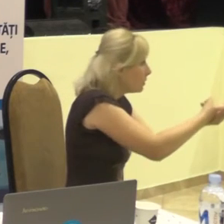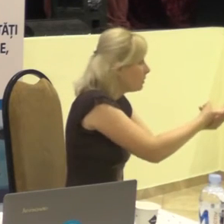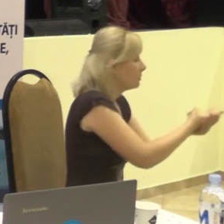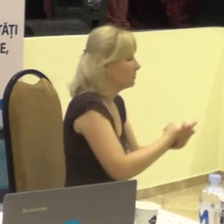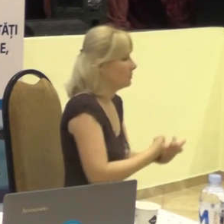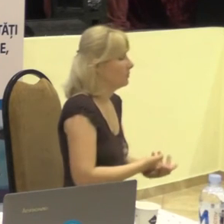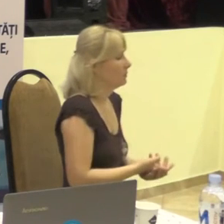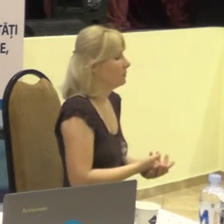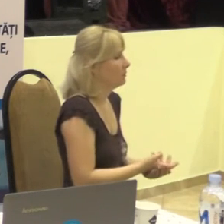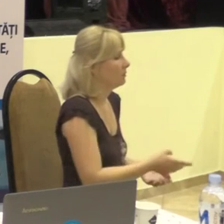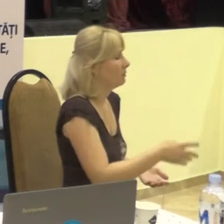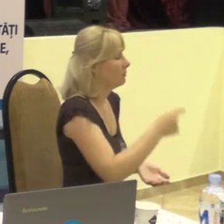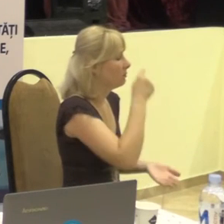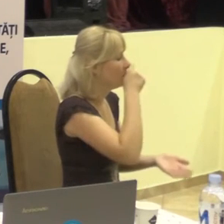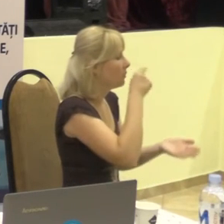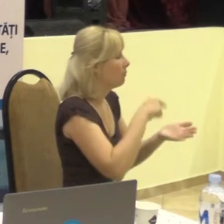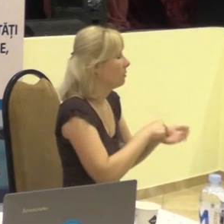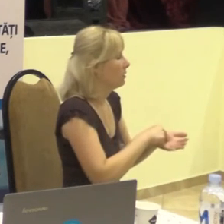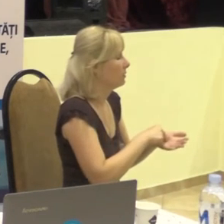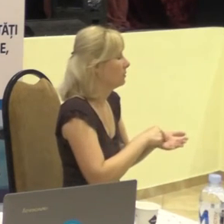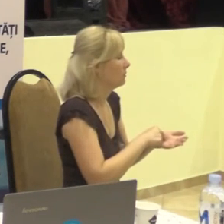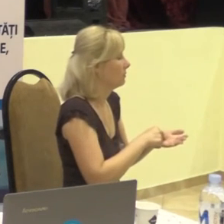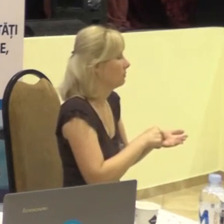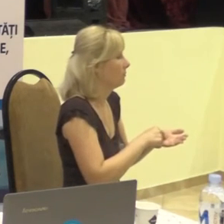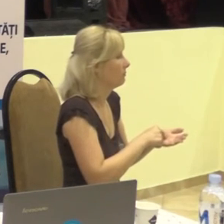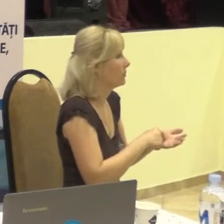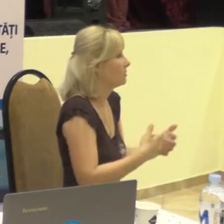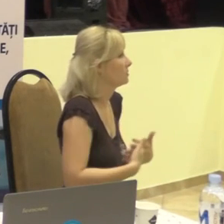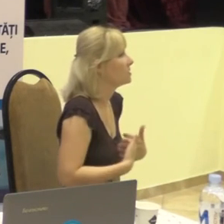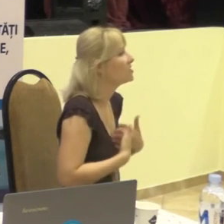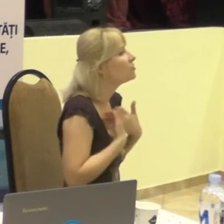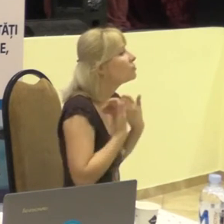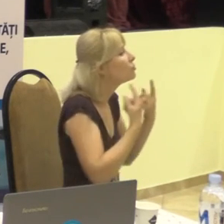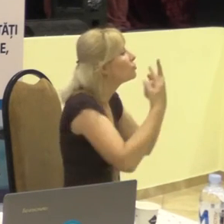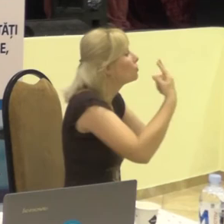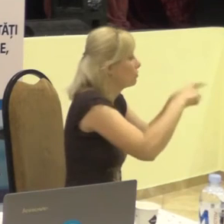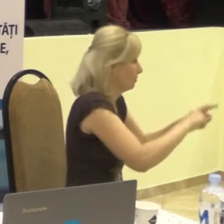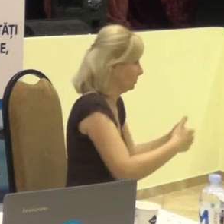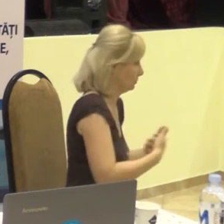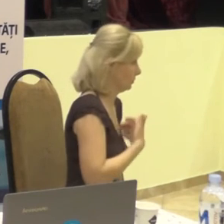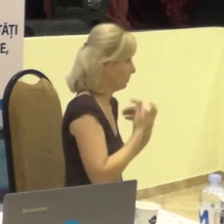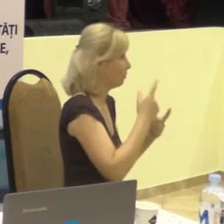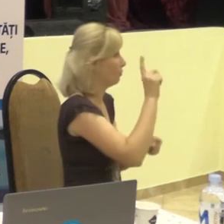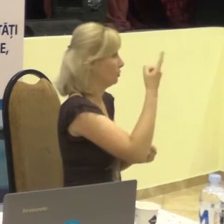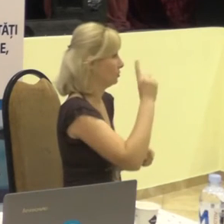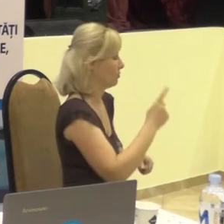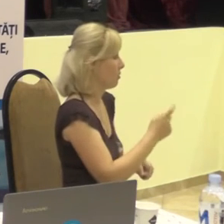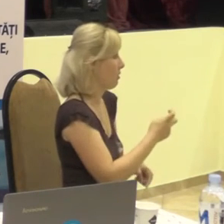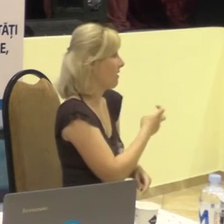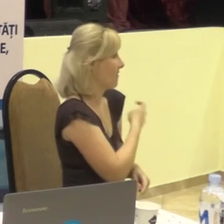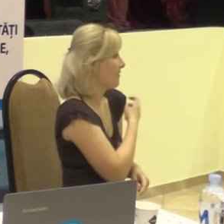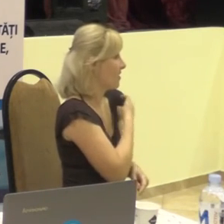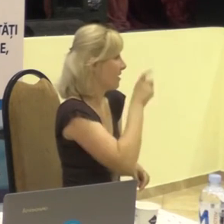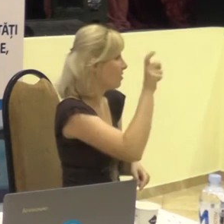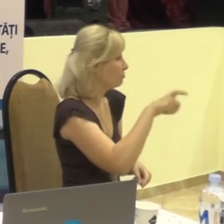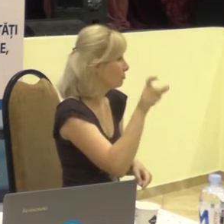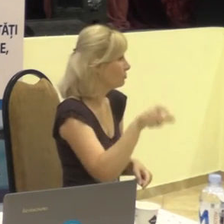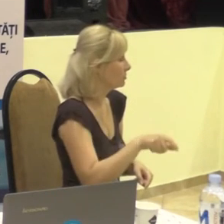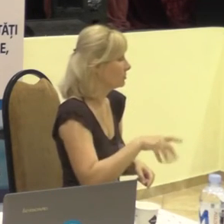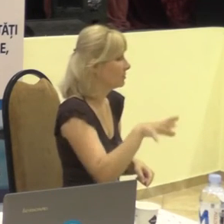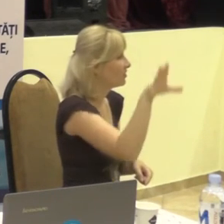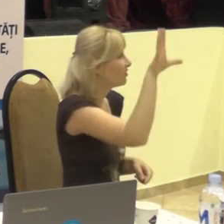Au nimerit într-un alt călvar. Deoarece lucrătorii medicali toți